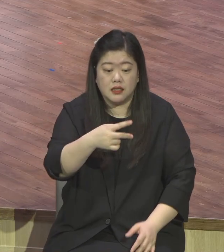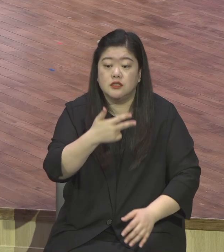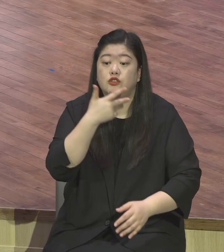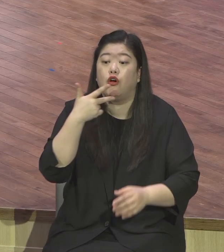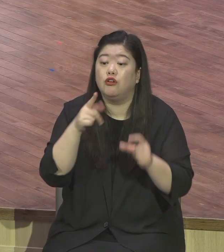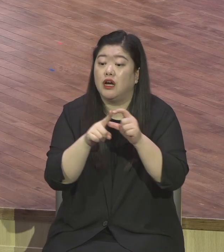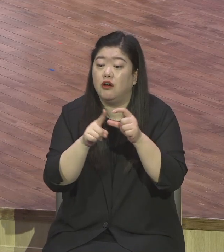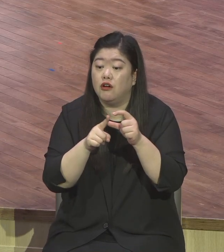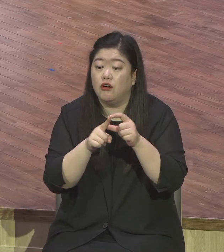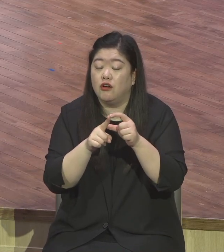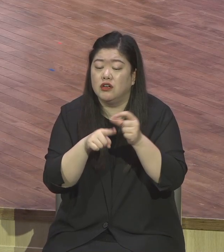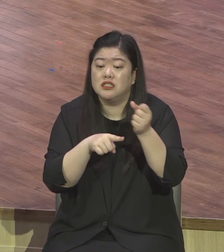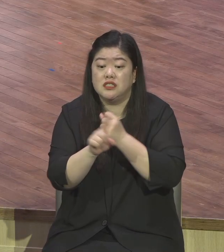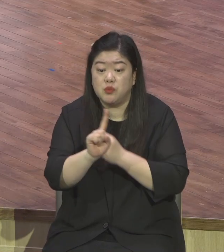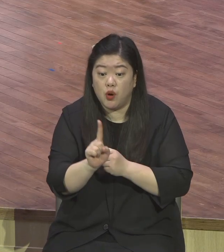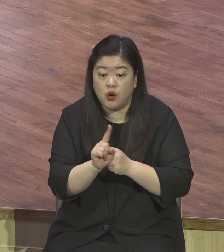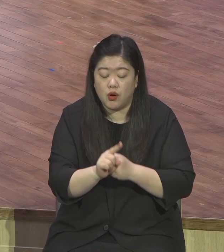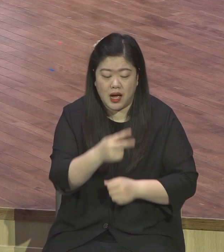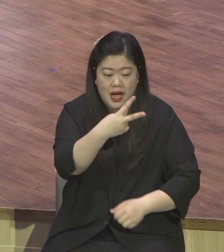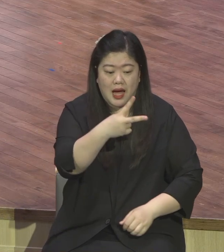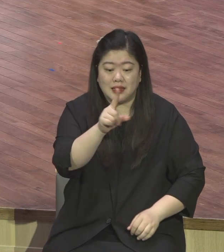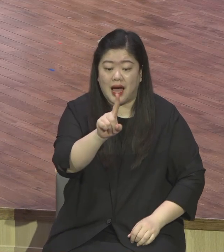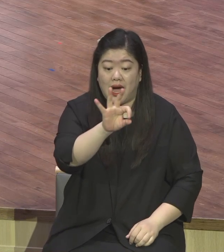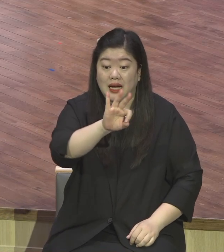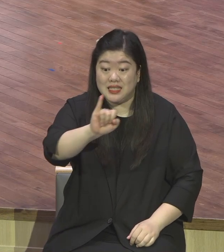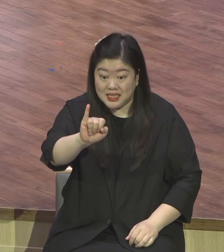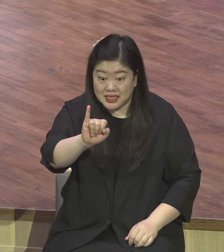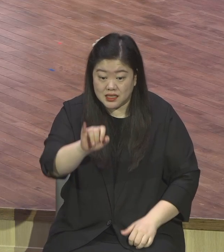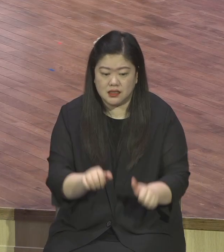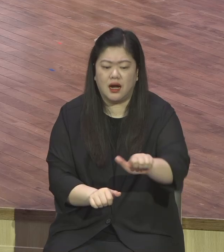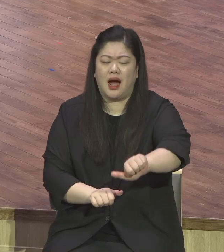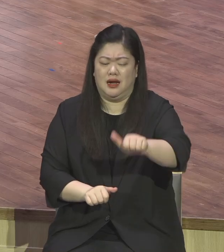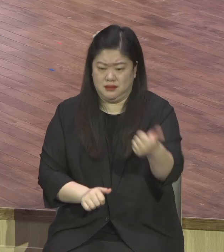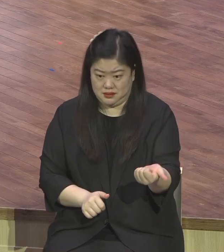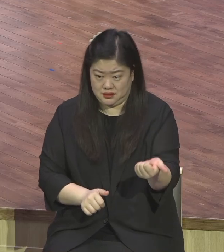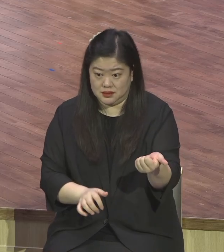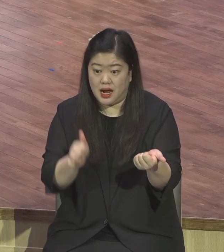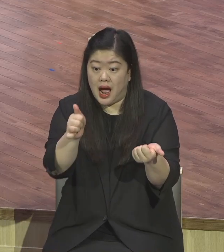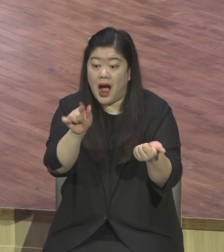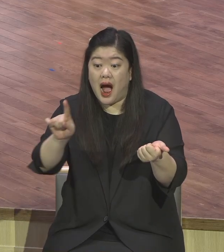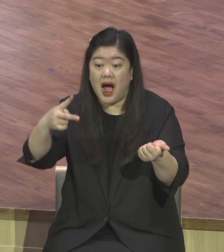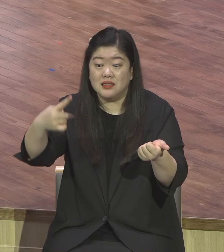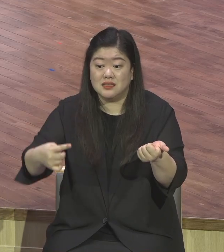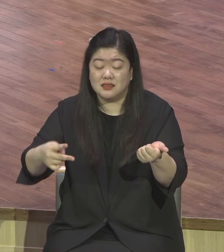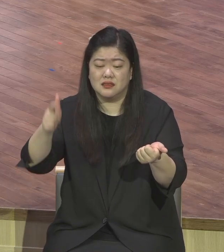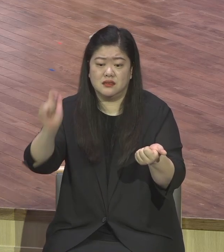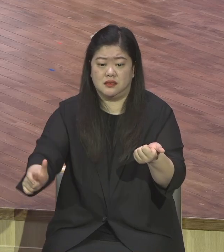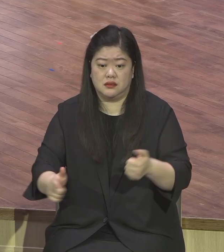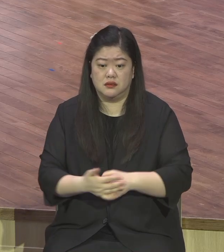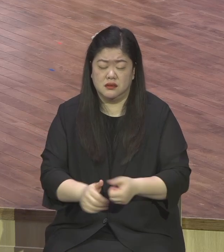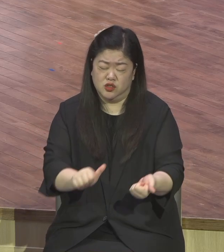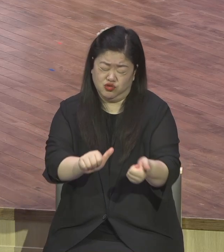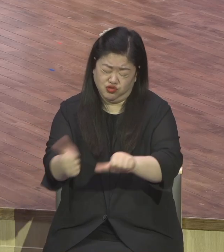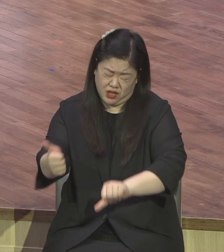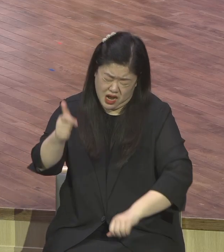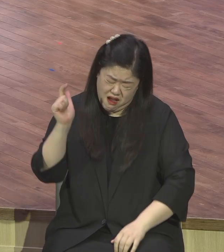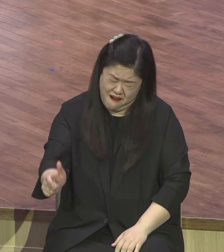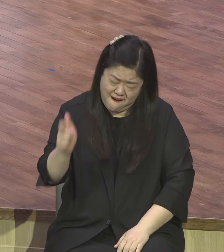여관에서 죽지 않는다 끝까지 살아남는다 그런 뜻이에요 그런 다이